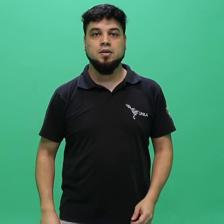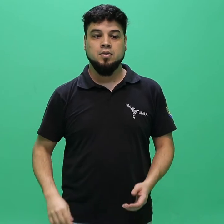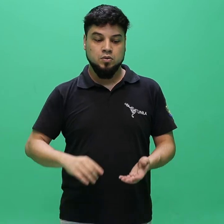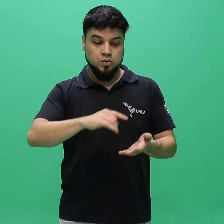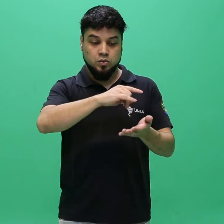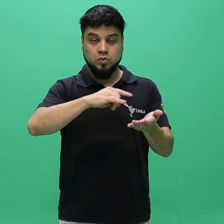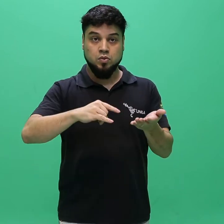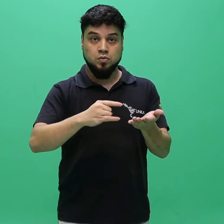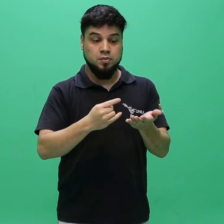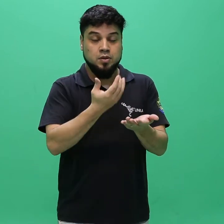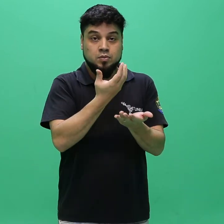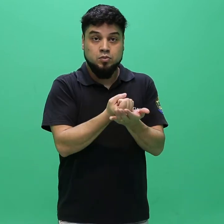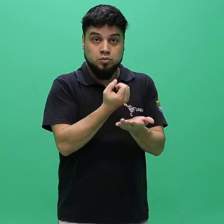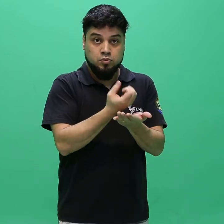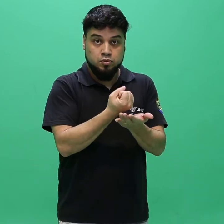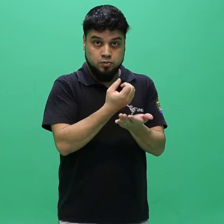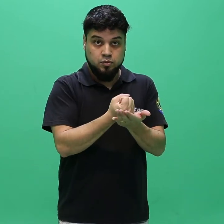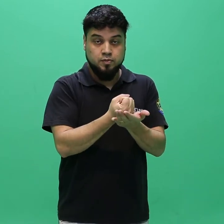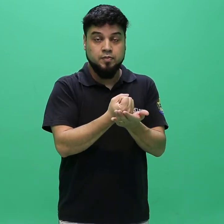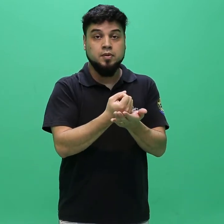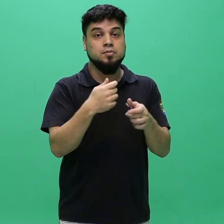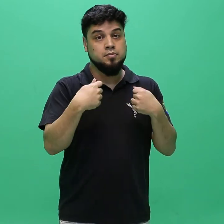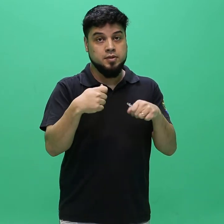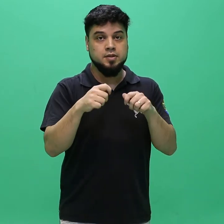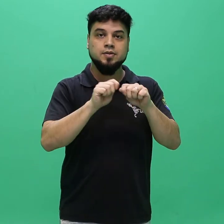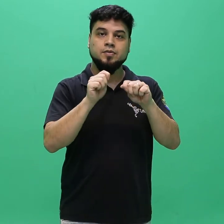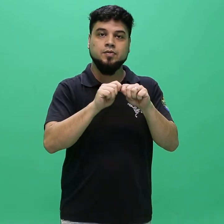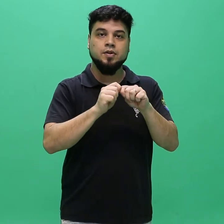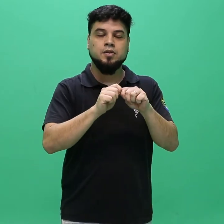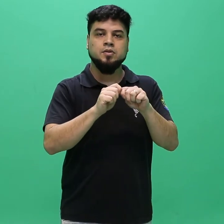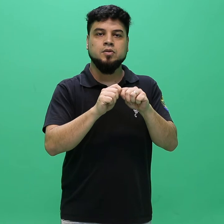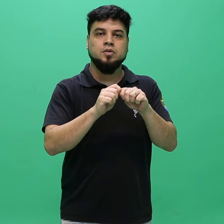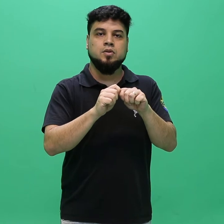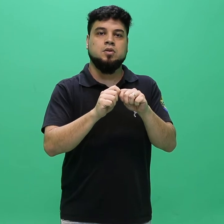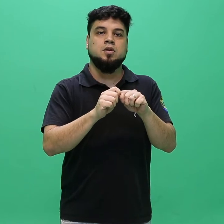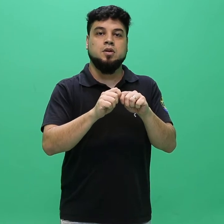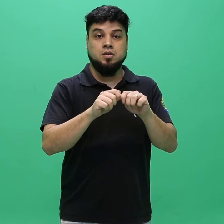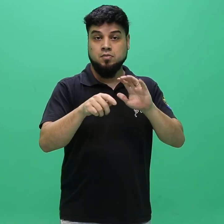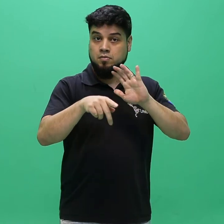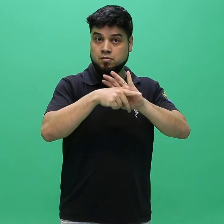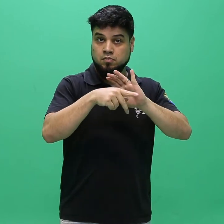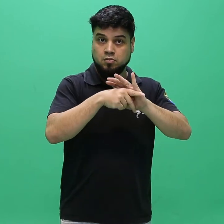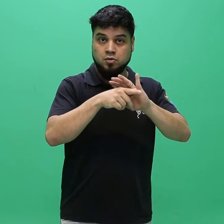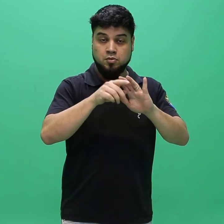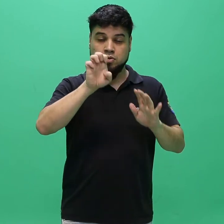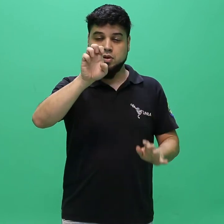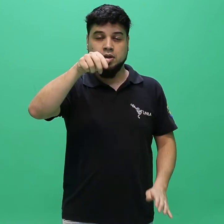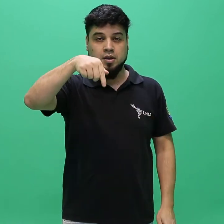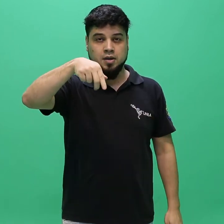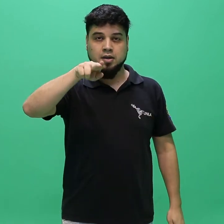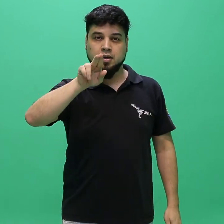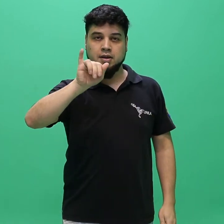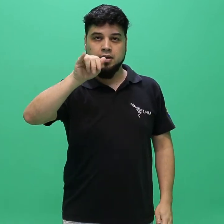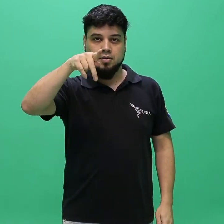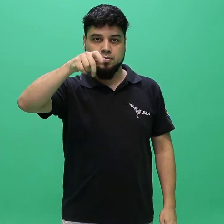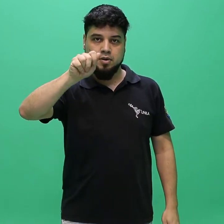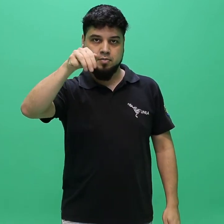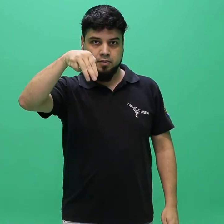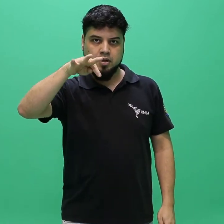ser realizada em equipamentos apropriados, garantindo a qualidade mínima necessária